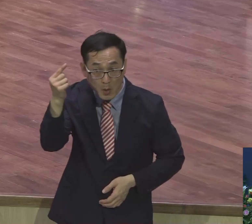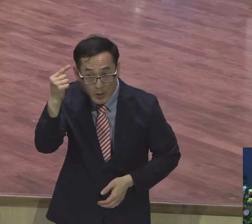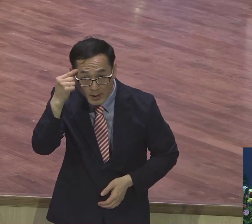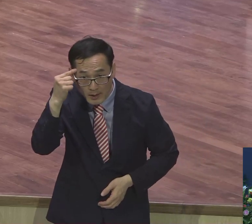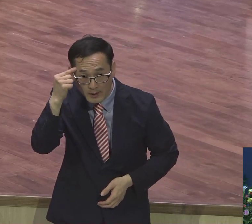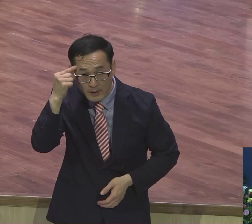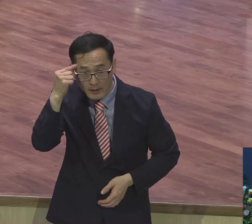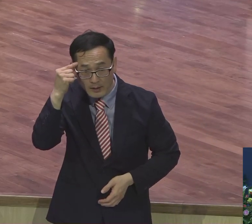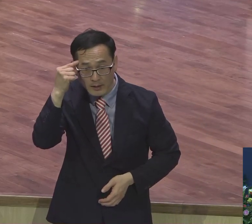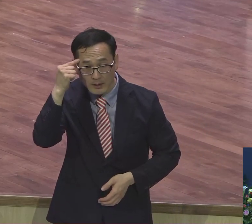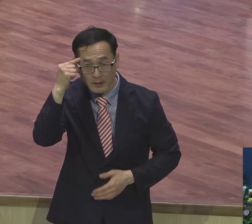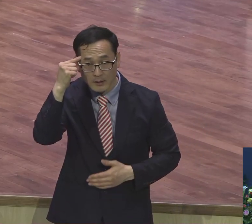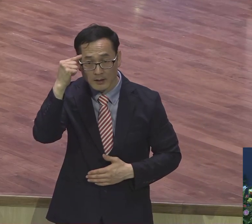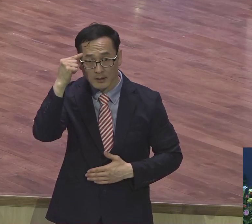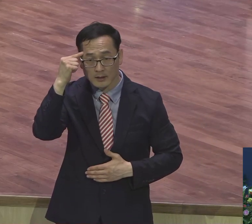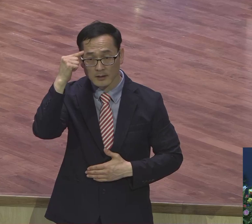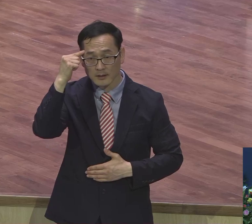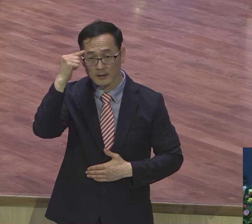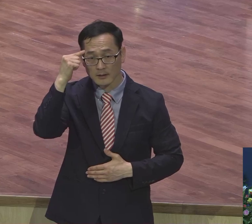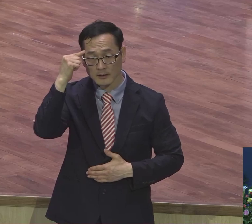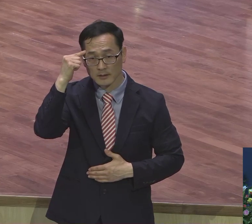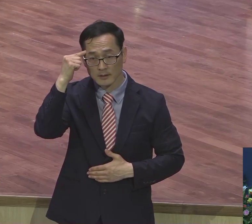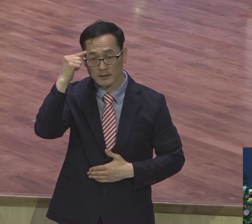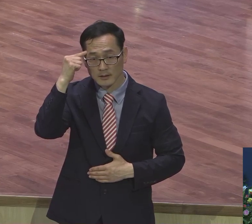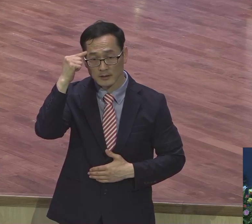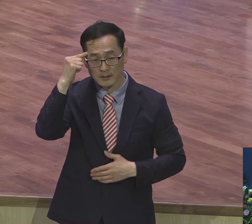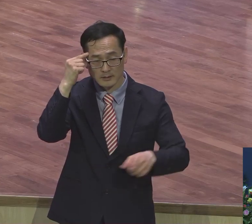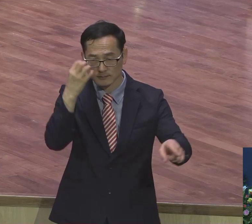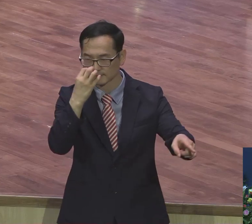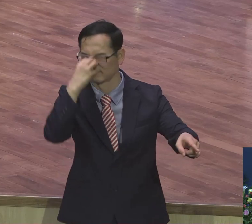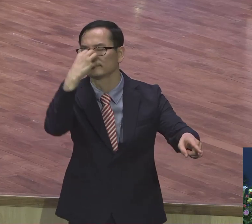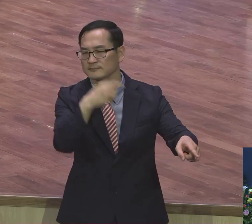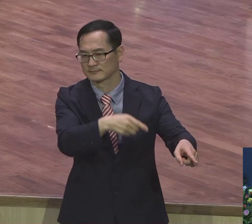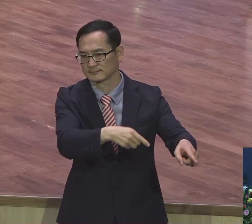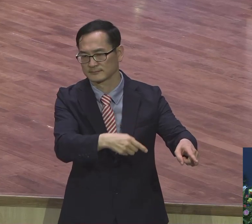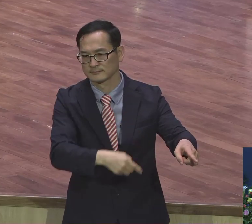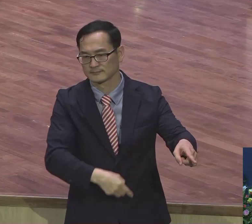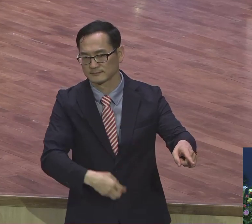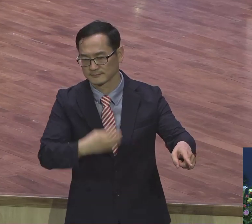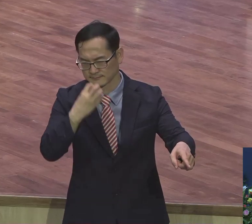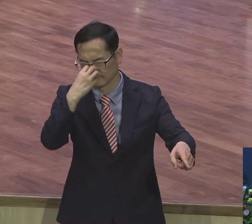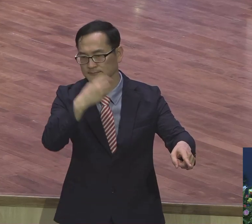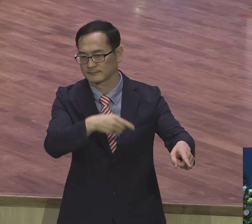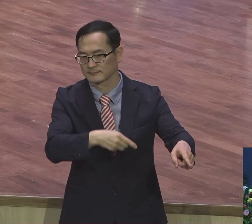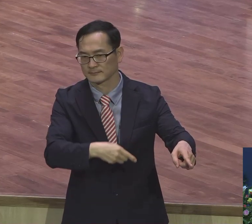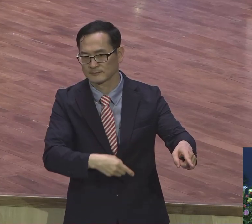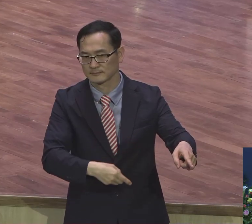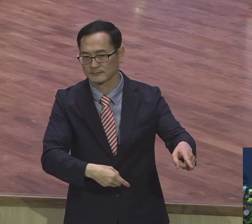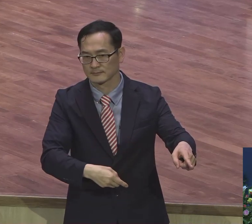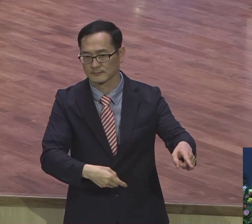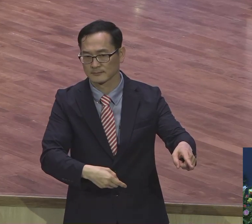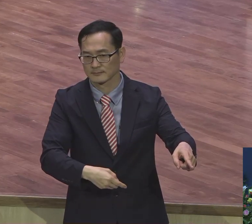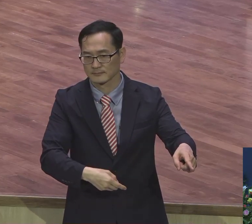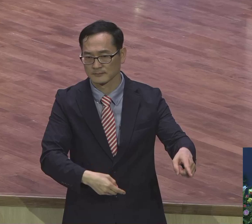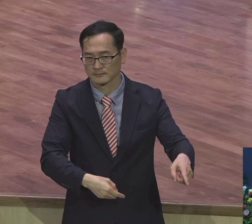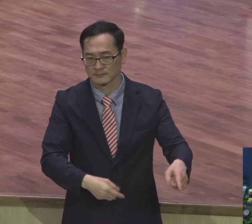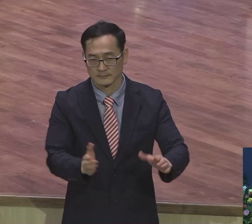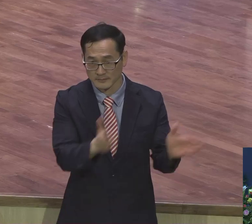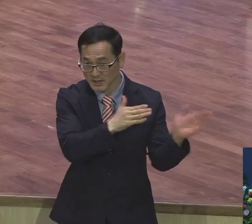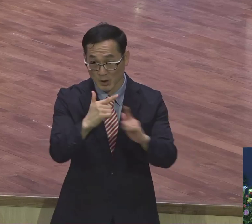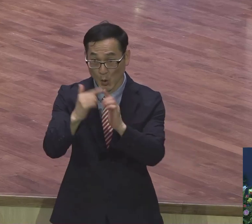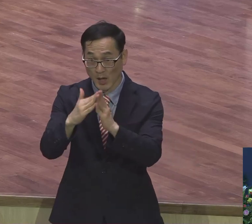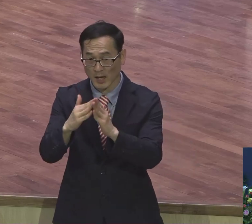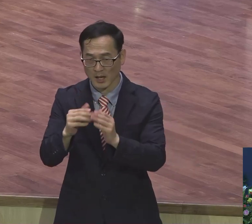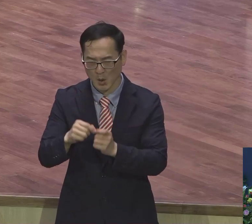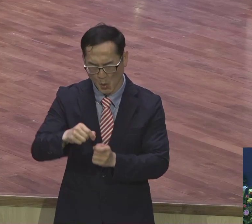뭐냐? 이스라엘 백성들이 교만했다 그랬어요. 교회를 수십 년 다니면서 복음 안